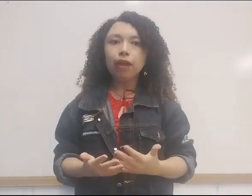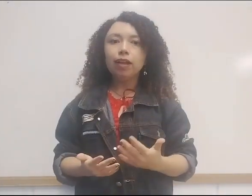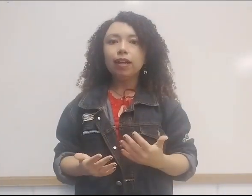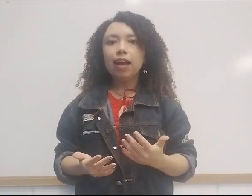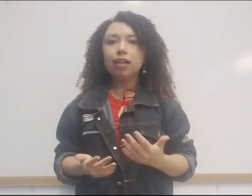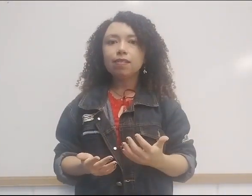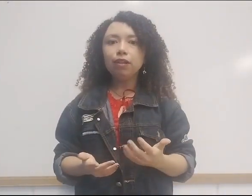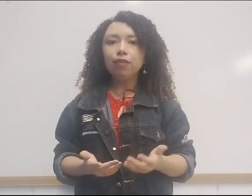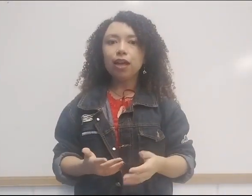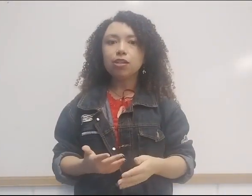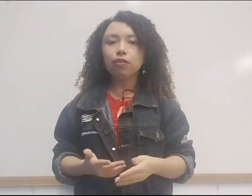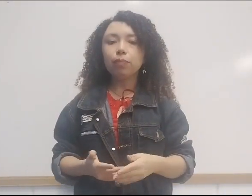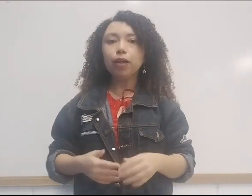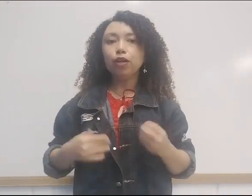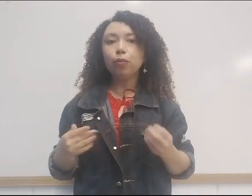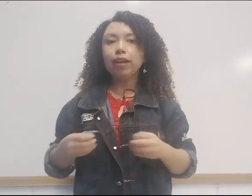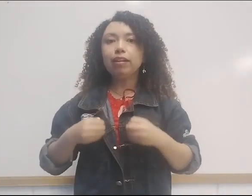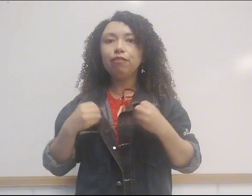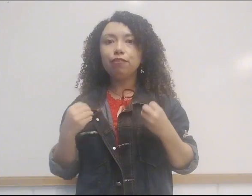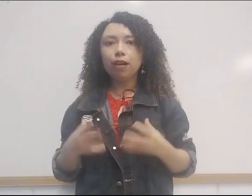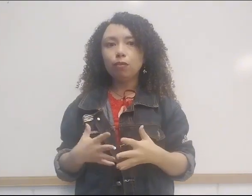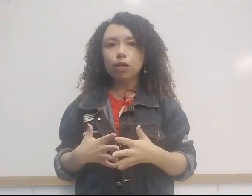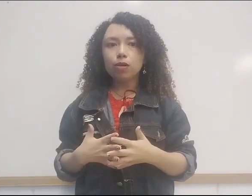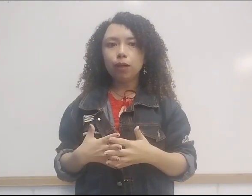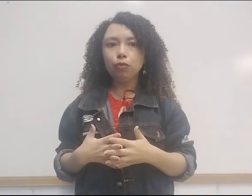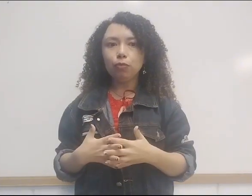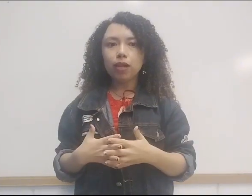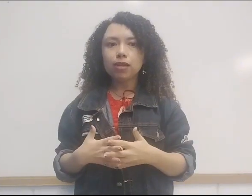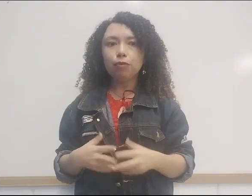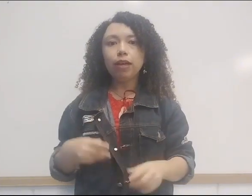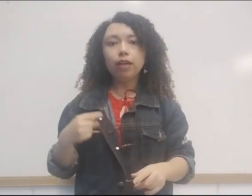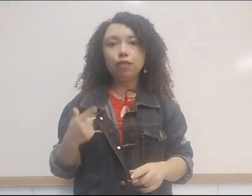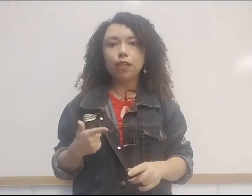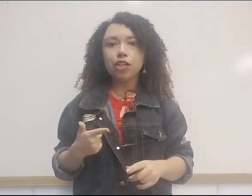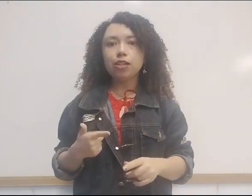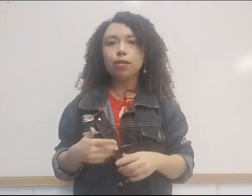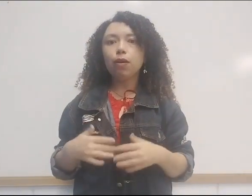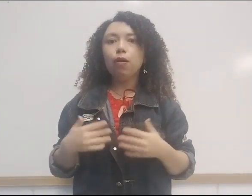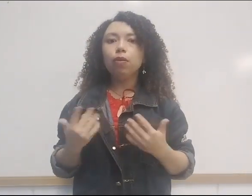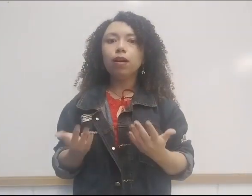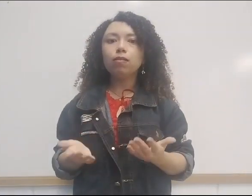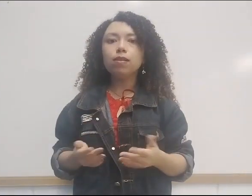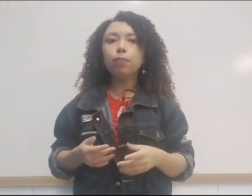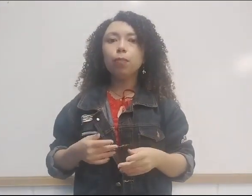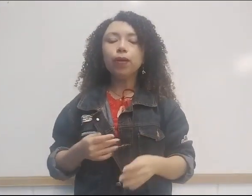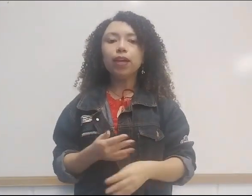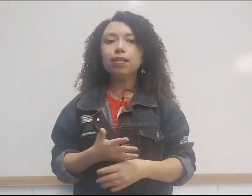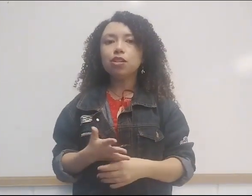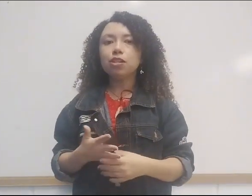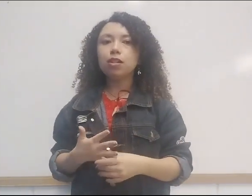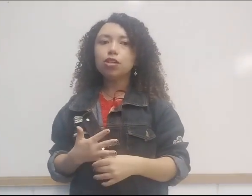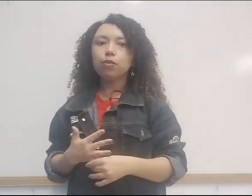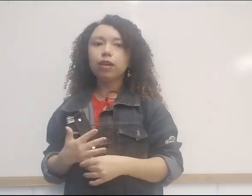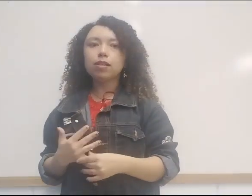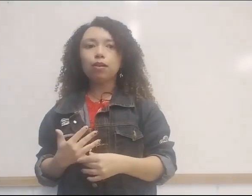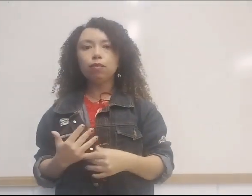da relação de viagem anônima não é, de fato, o achamento do Brasil. Em vez disso, o relator se propõe registrar a história da segunda